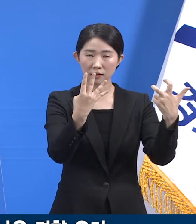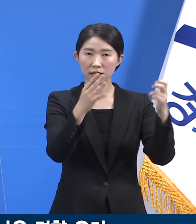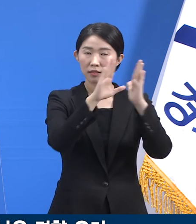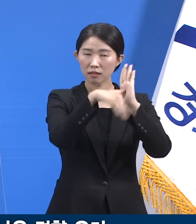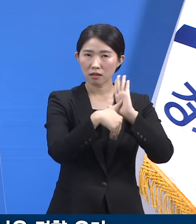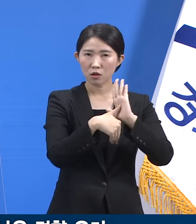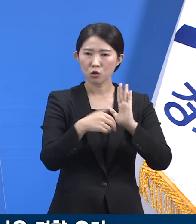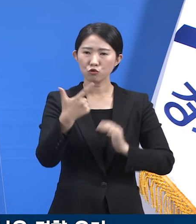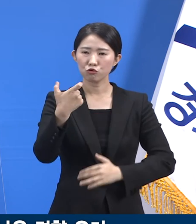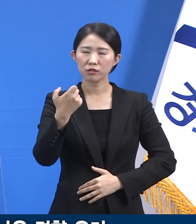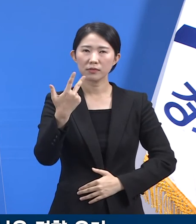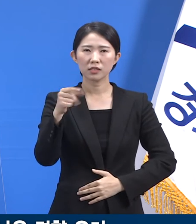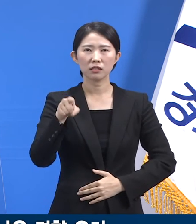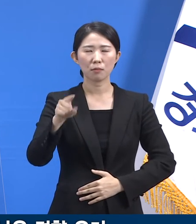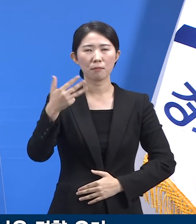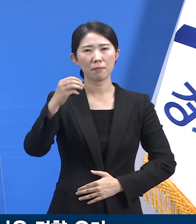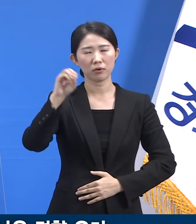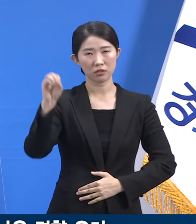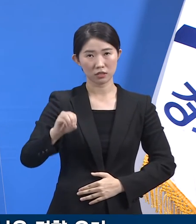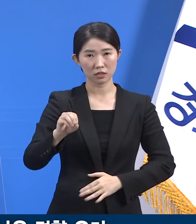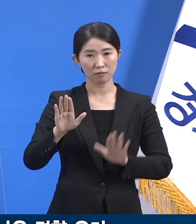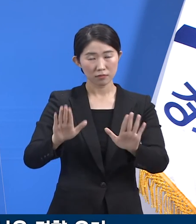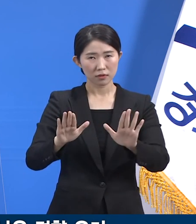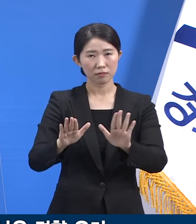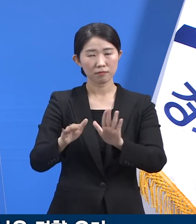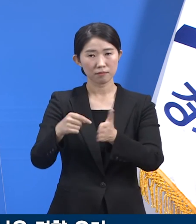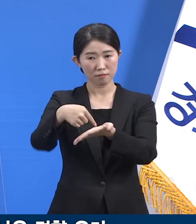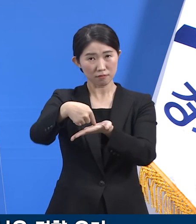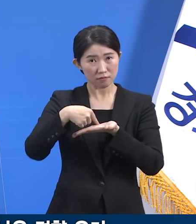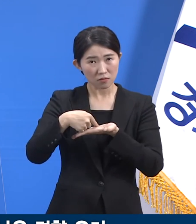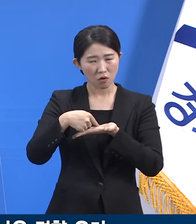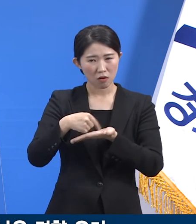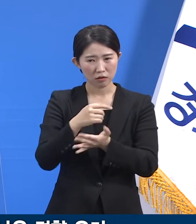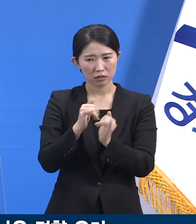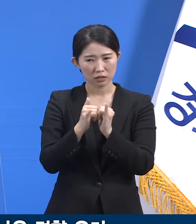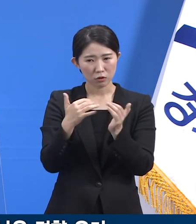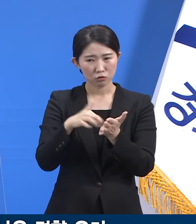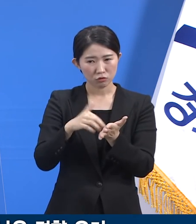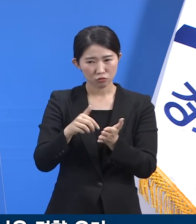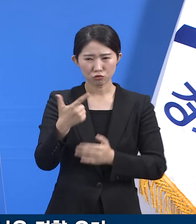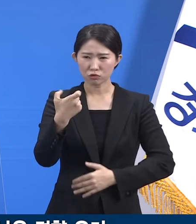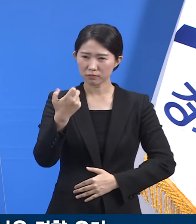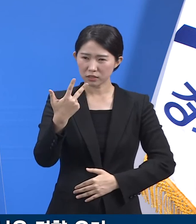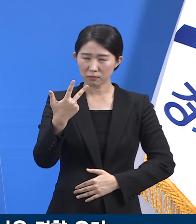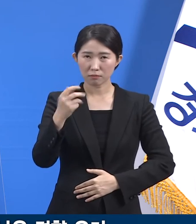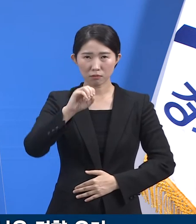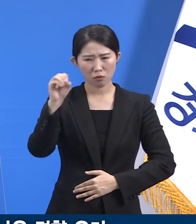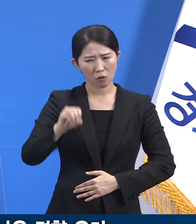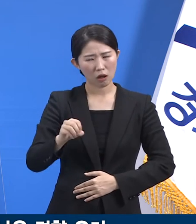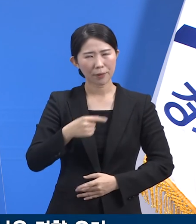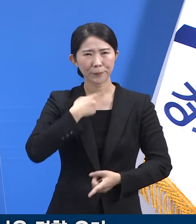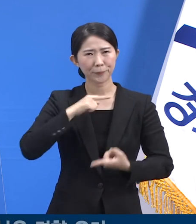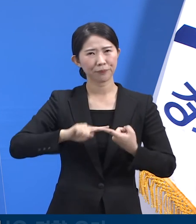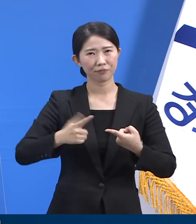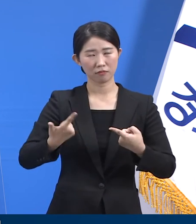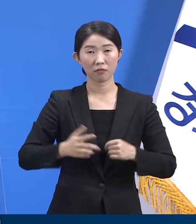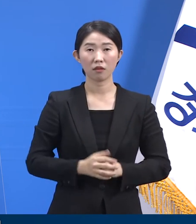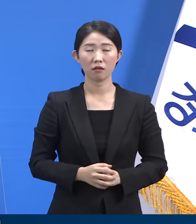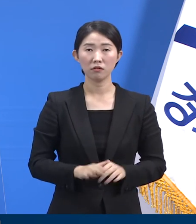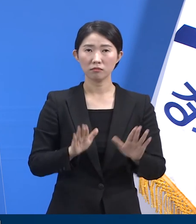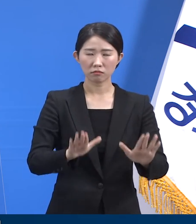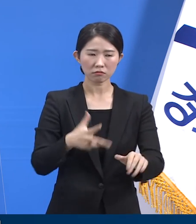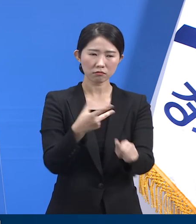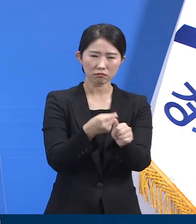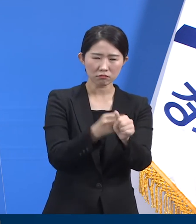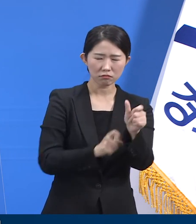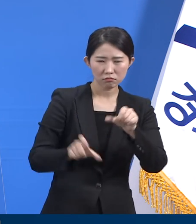67.8% 사전예약률 역시 만족스럽지는 않습니다. 접종률을 올리기 위한